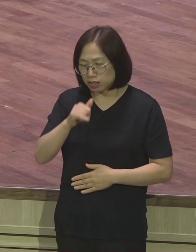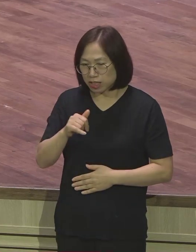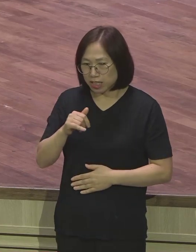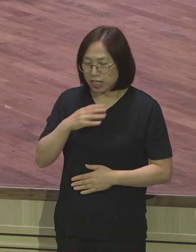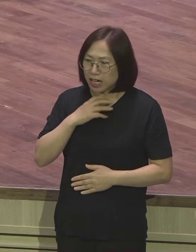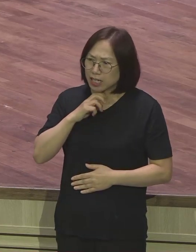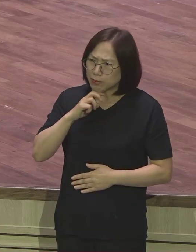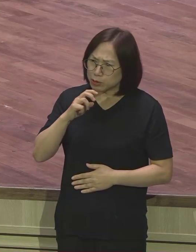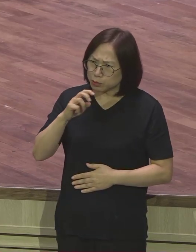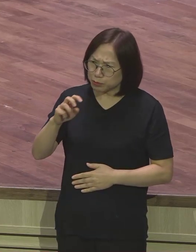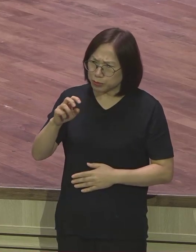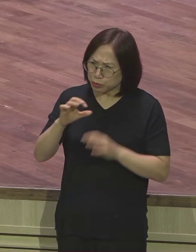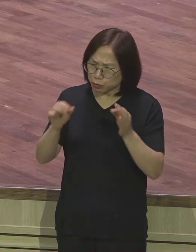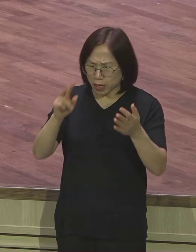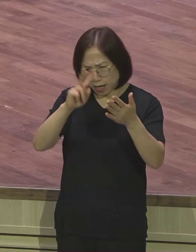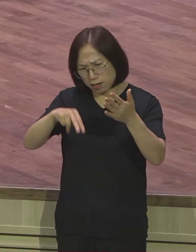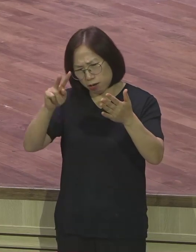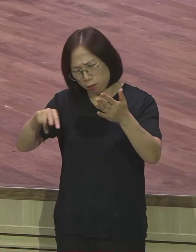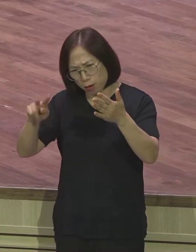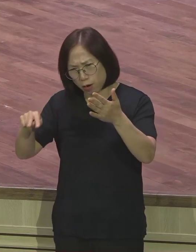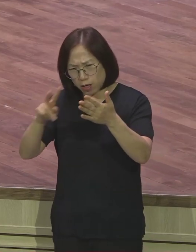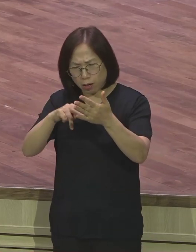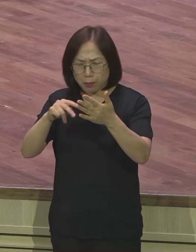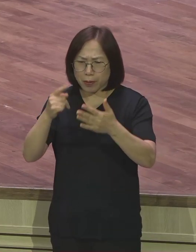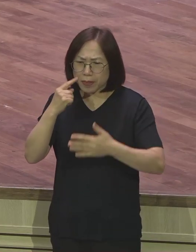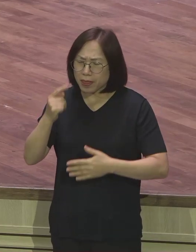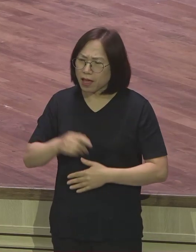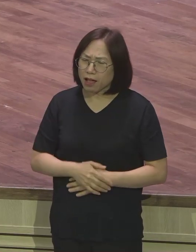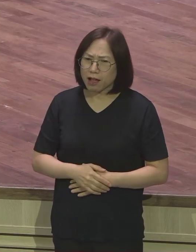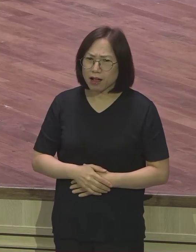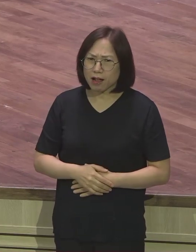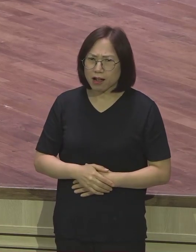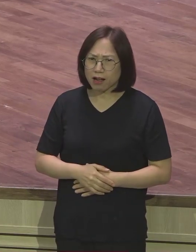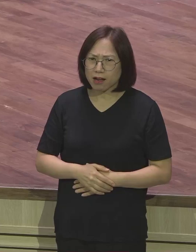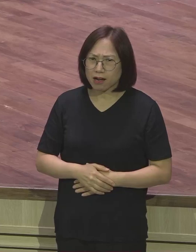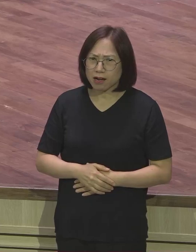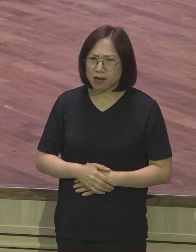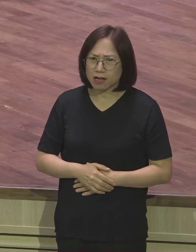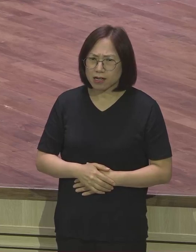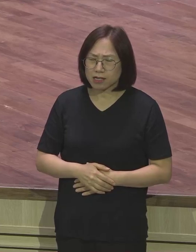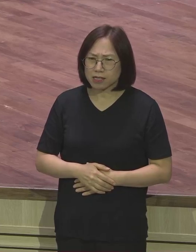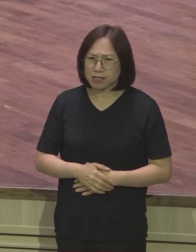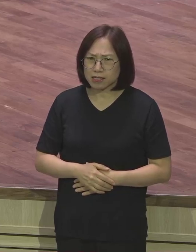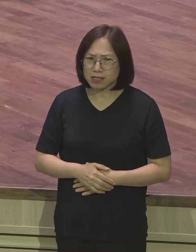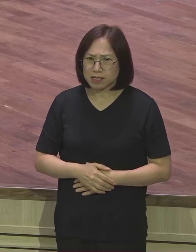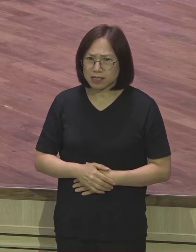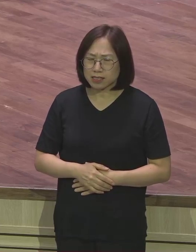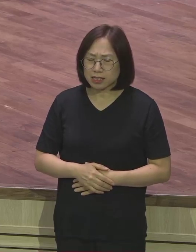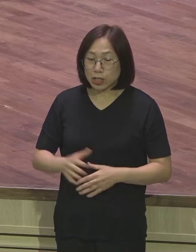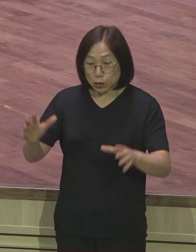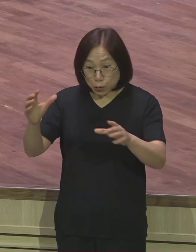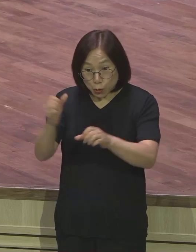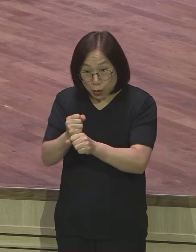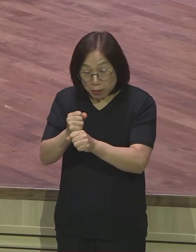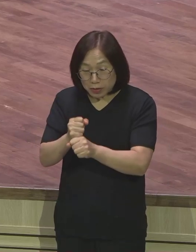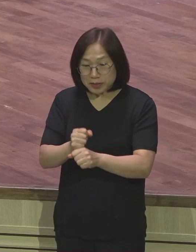그 수천장의 기왓장과 종이 그 기도 제목 그 심중 소원을 딱 요약하면 세 가지로 나옵니다.